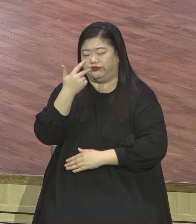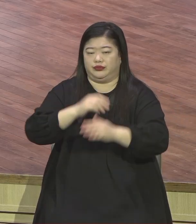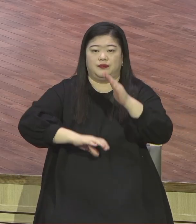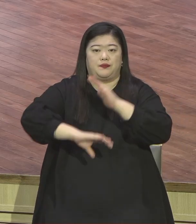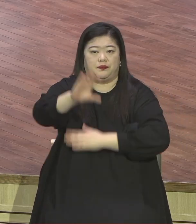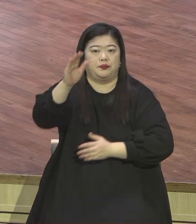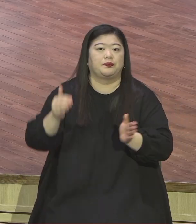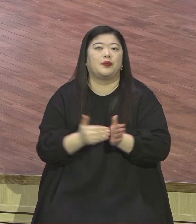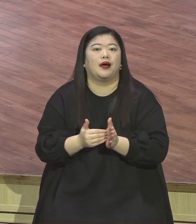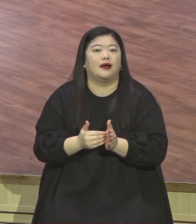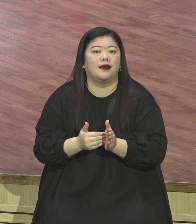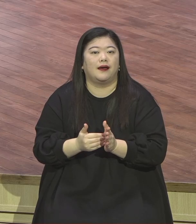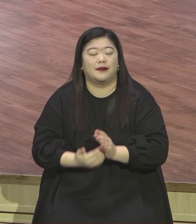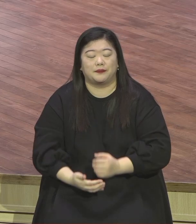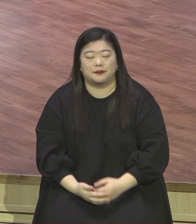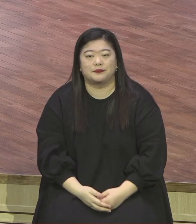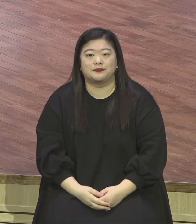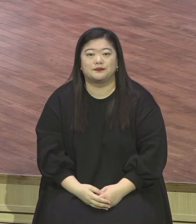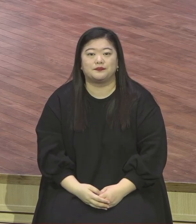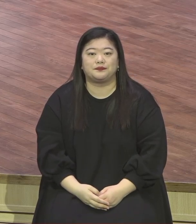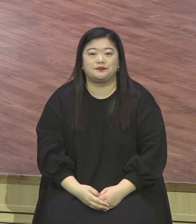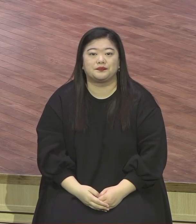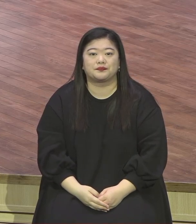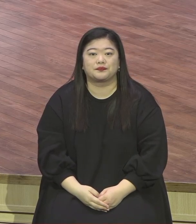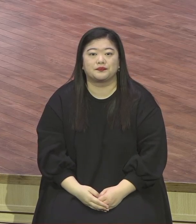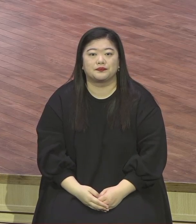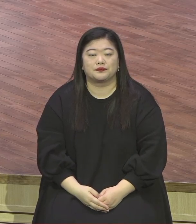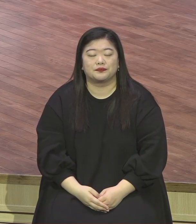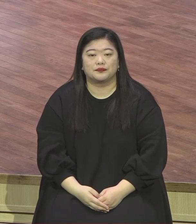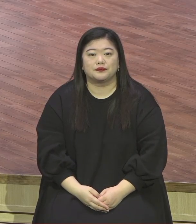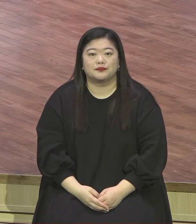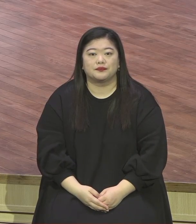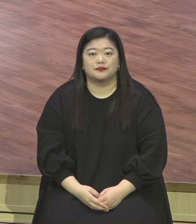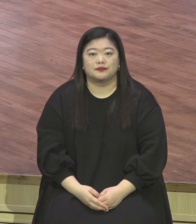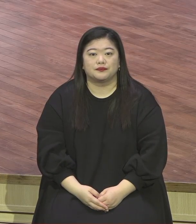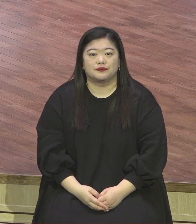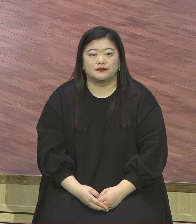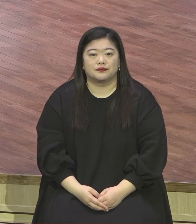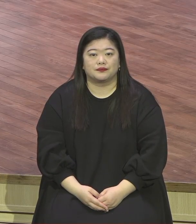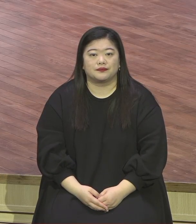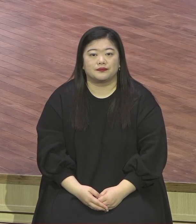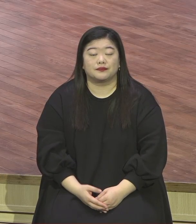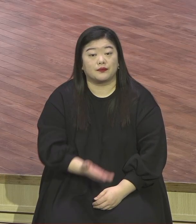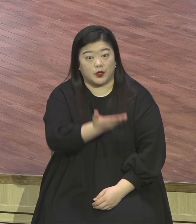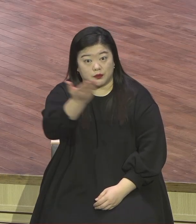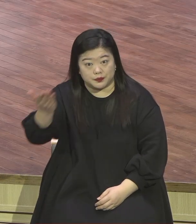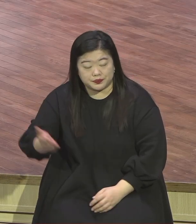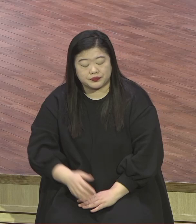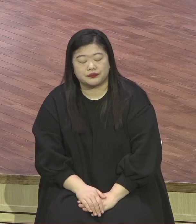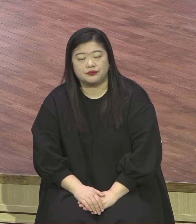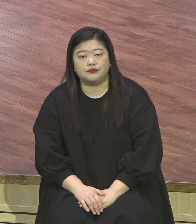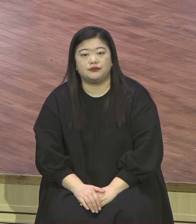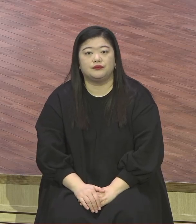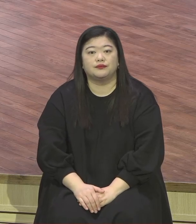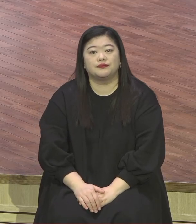메시지를 전해 주었습니다 청주 여러분 우리들도 하나님의 이